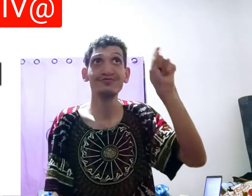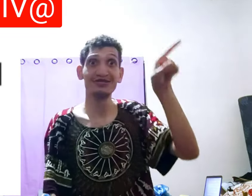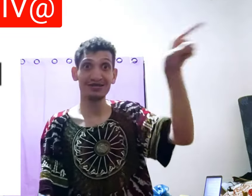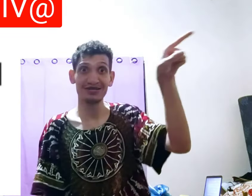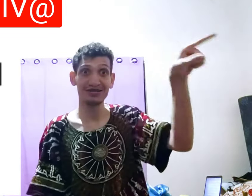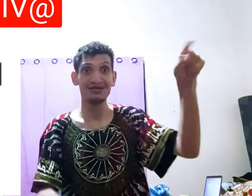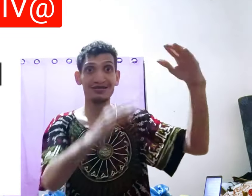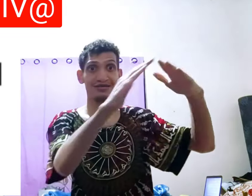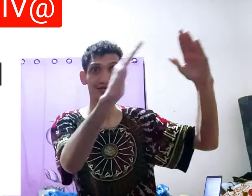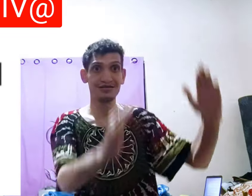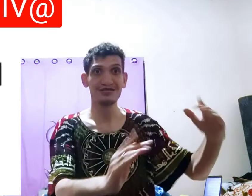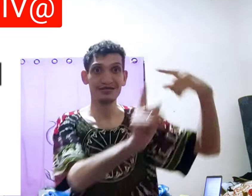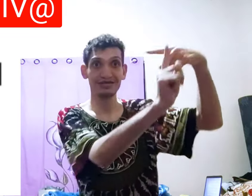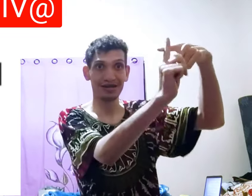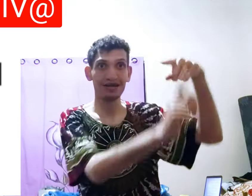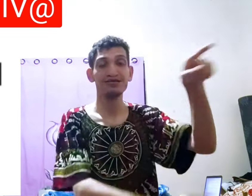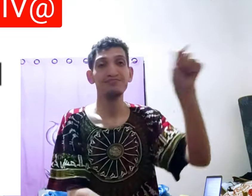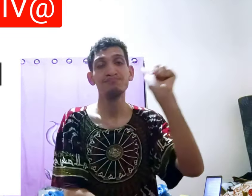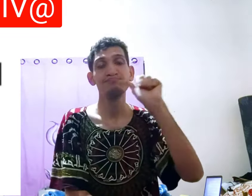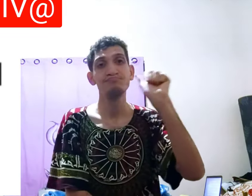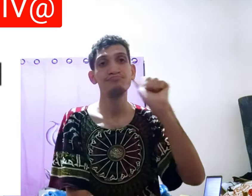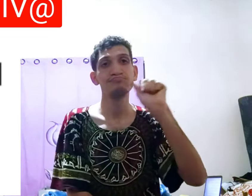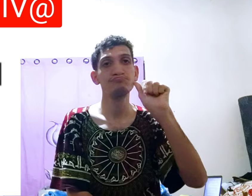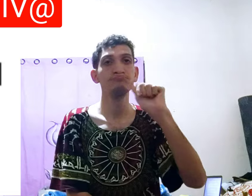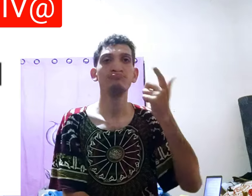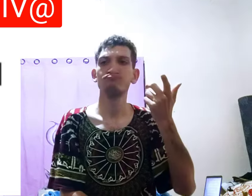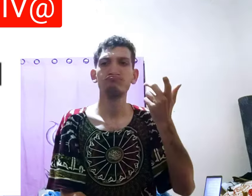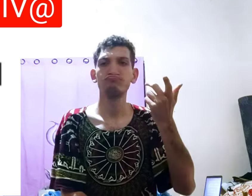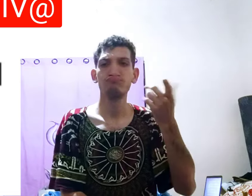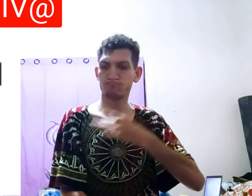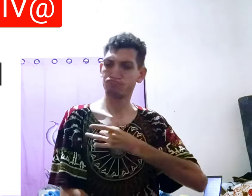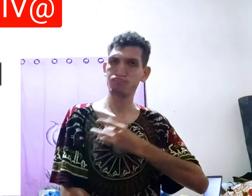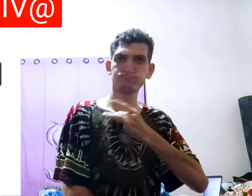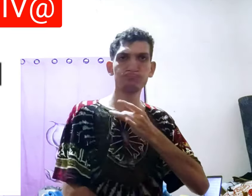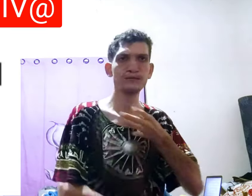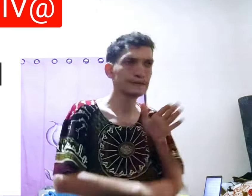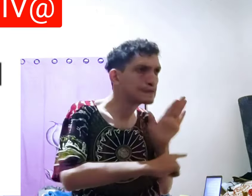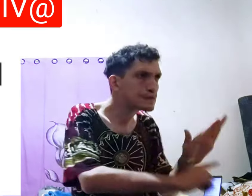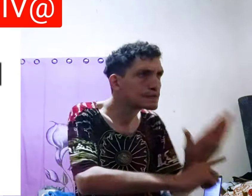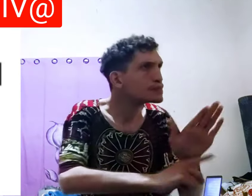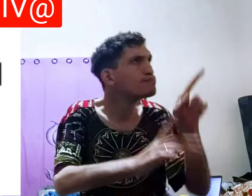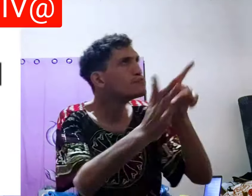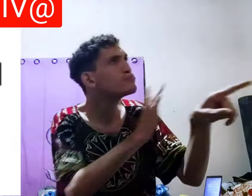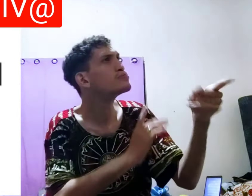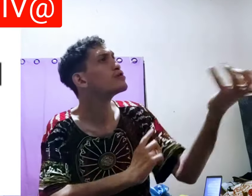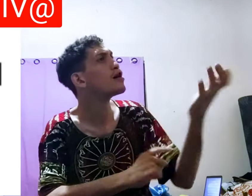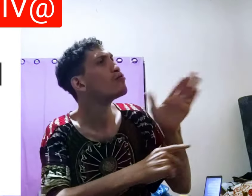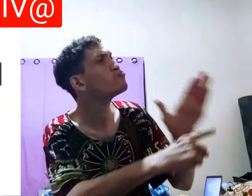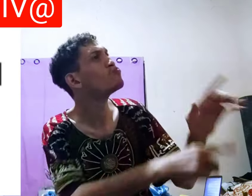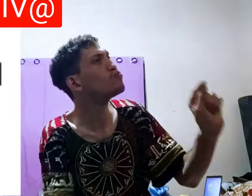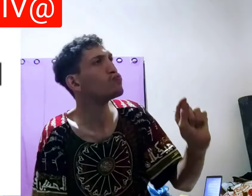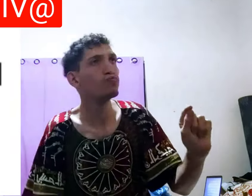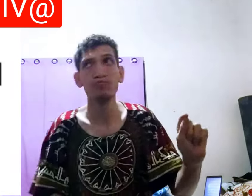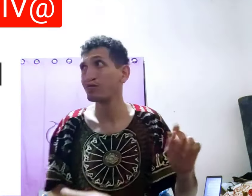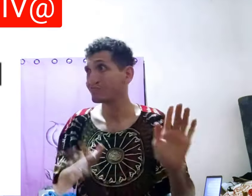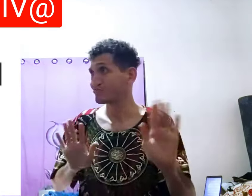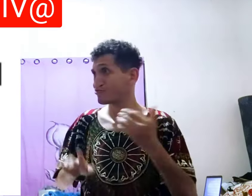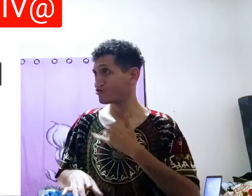exemplo, lembro que ele, na igreja, a mulher, lá, voltara a ajudar, então